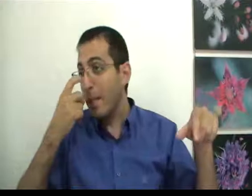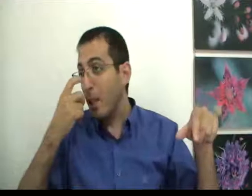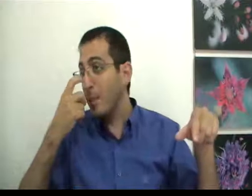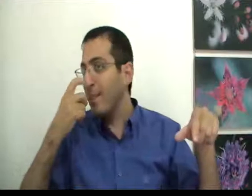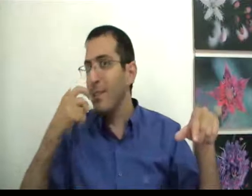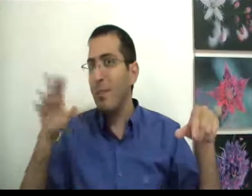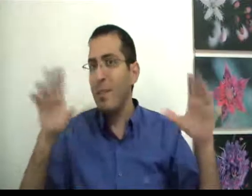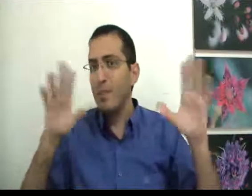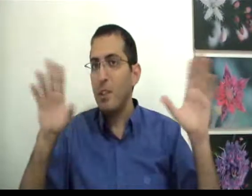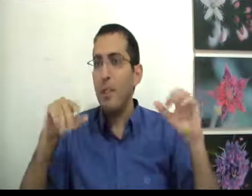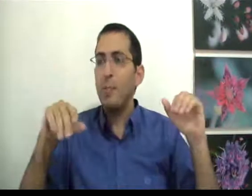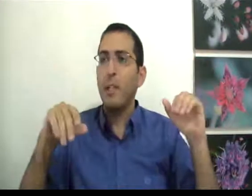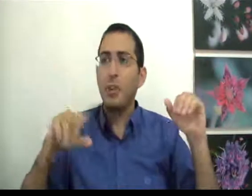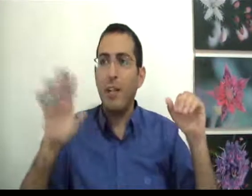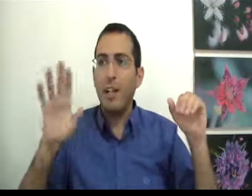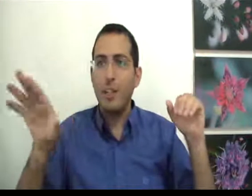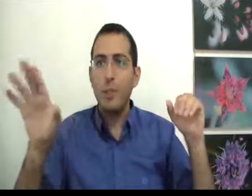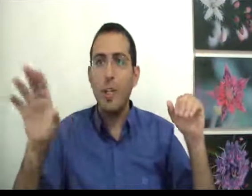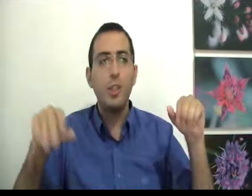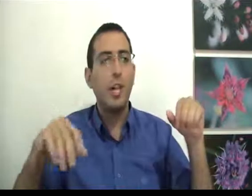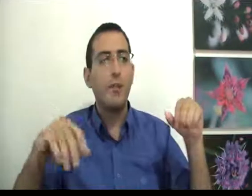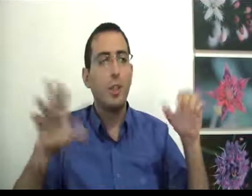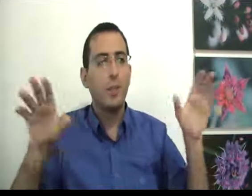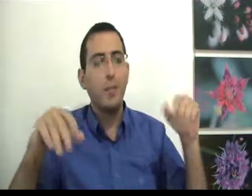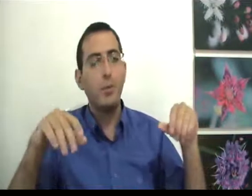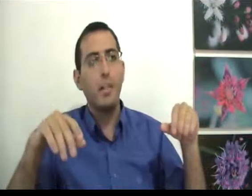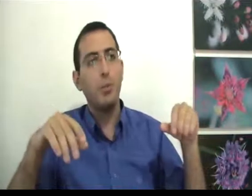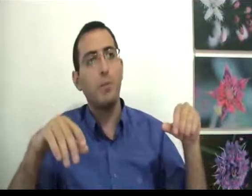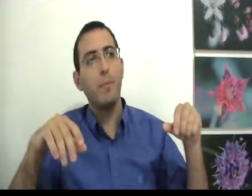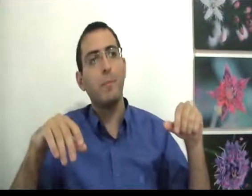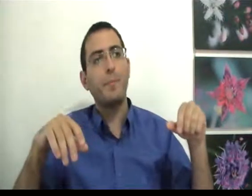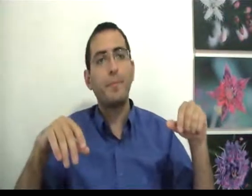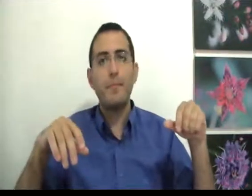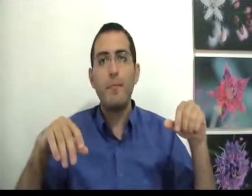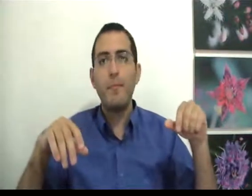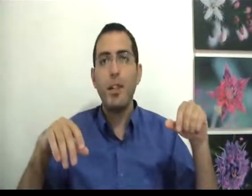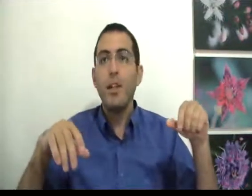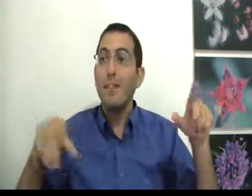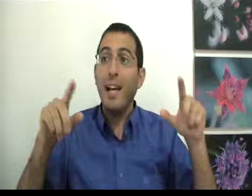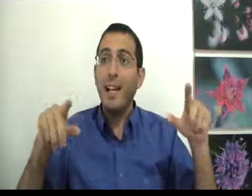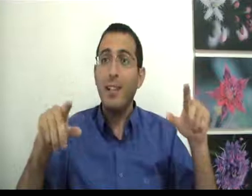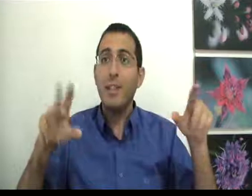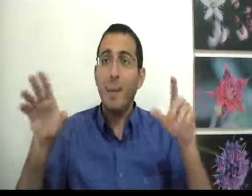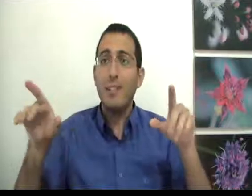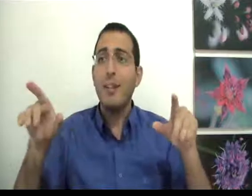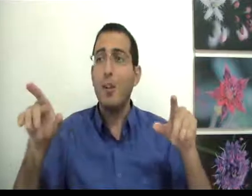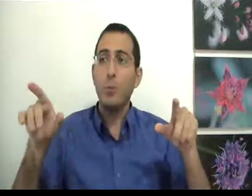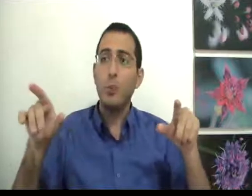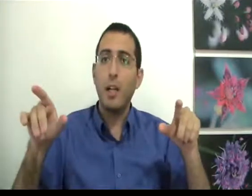אתה לא מוצא לזה זמן זה לא מספיק חשוב לך תמשיך להישאר איפה שאתה זה לא מספיק חשוב בדרך אגב גם אז אתה יכול להיות מאושר